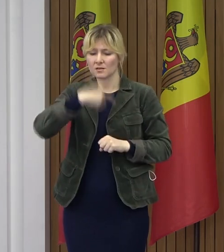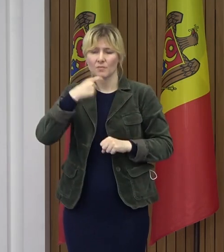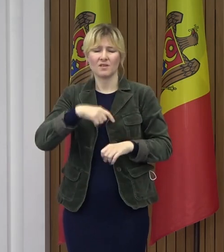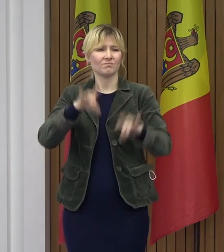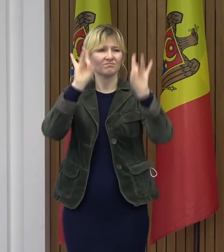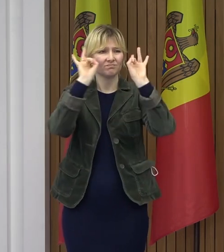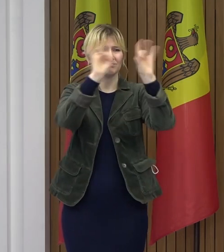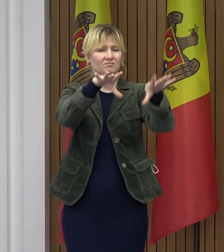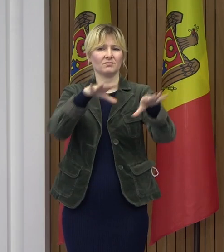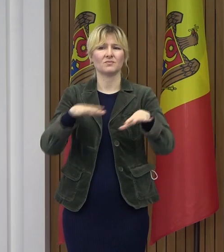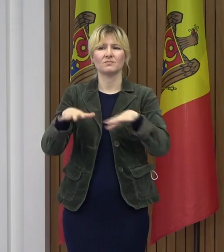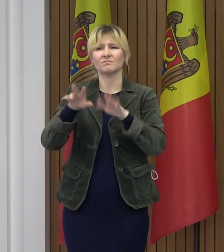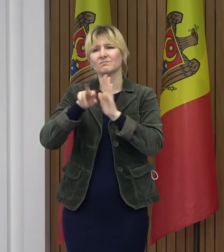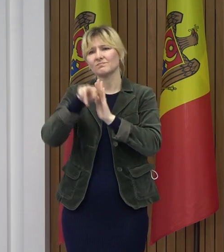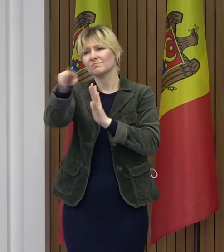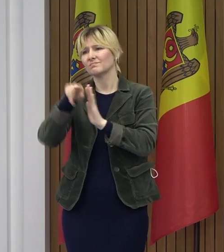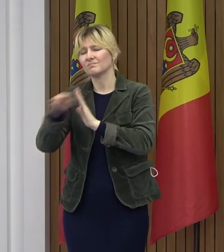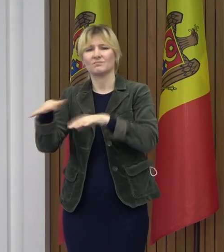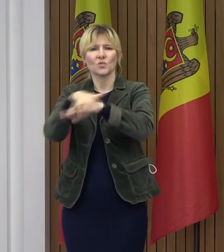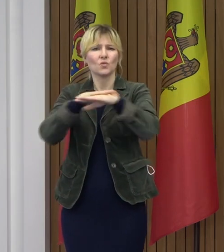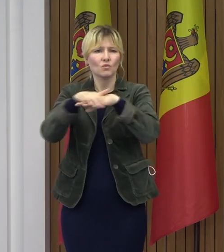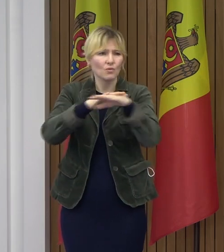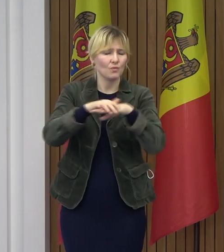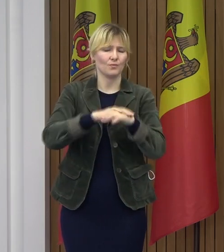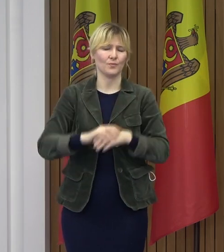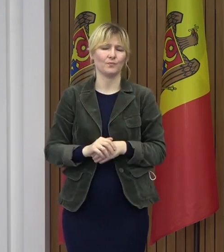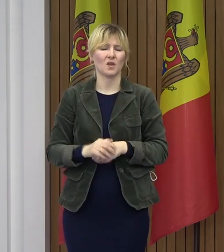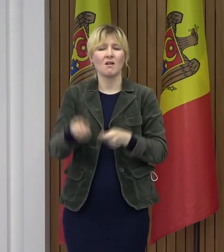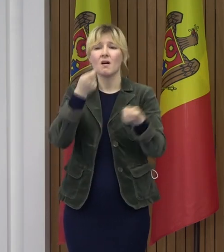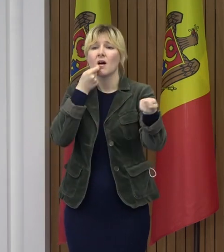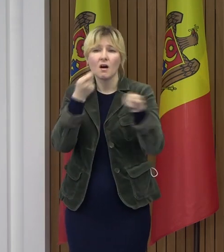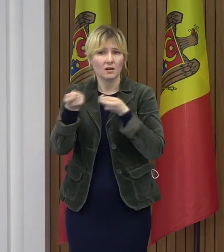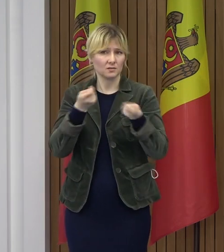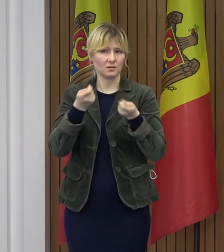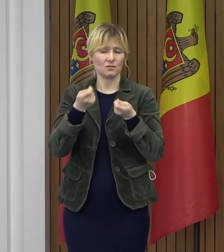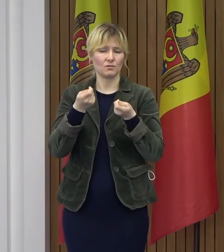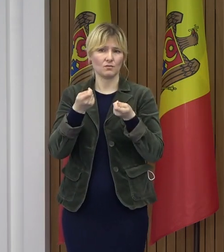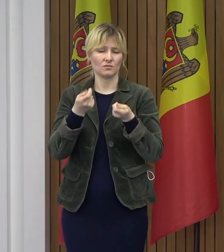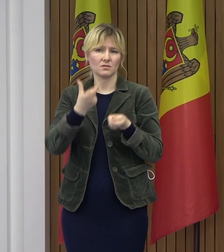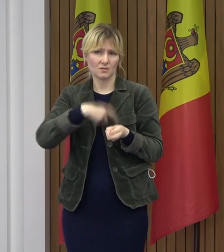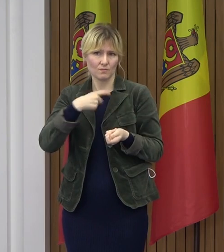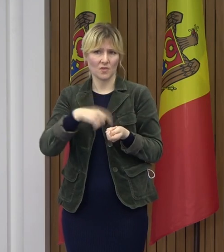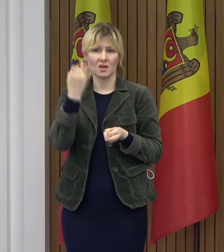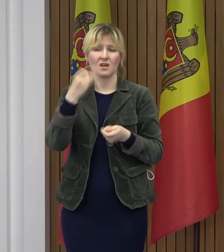evitați ieșirile în public, dar mai cu seamă să evitați aglumerațiile,